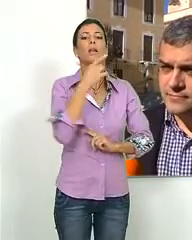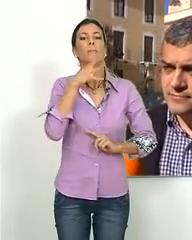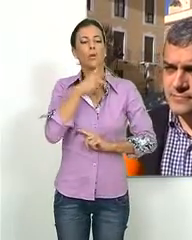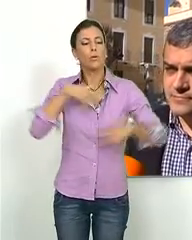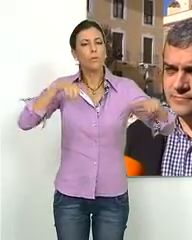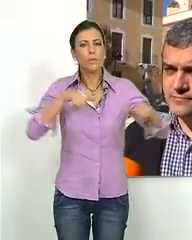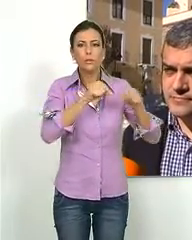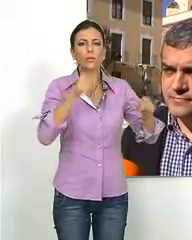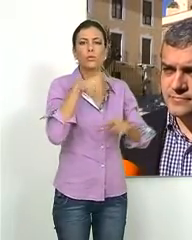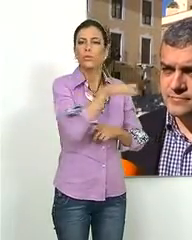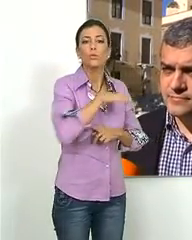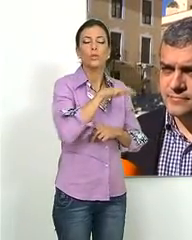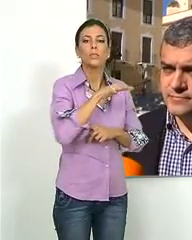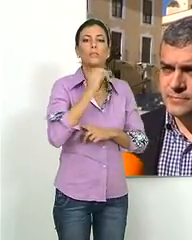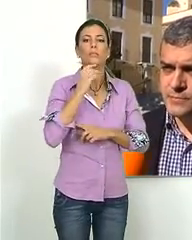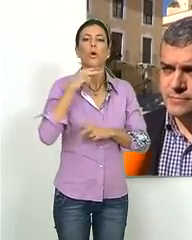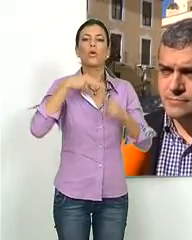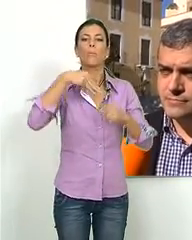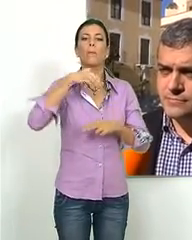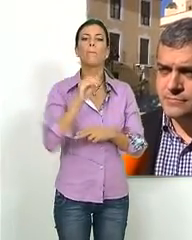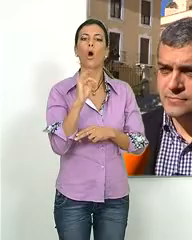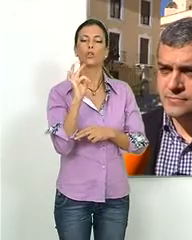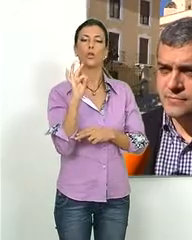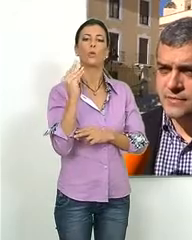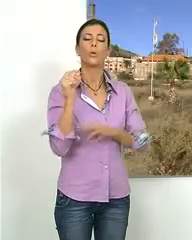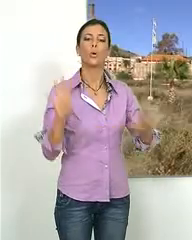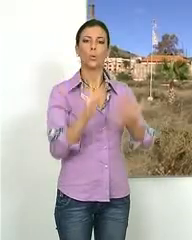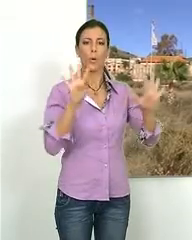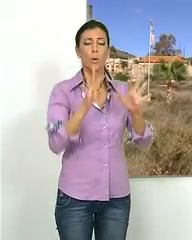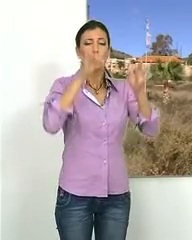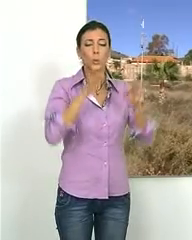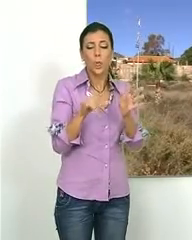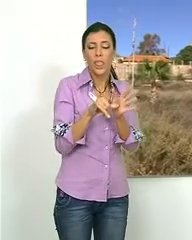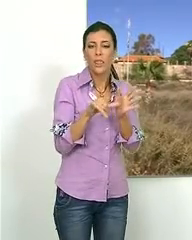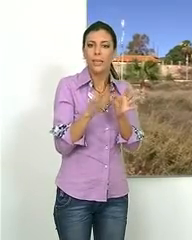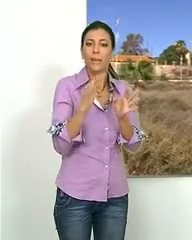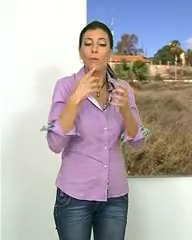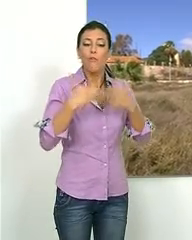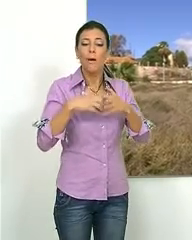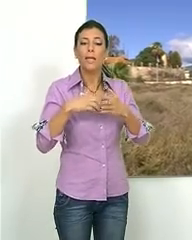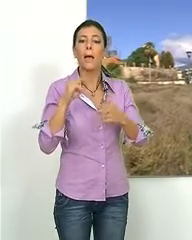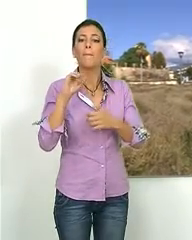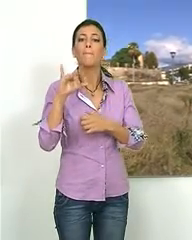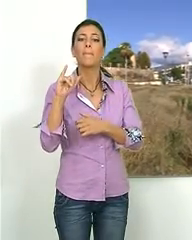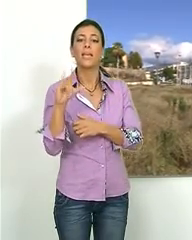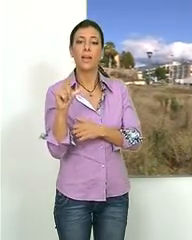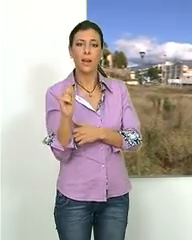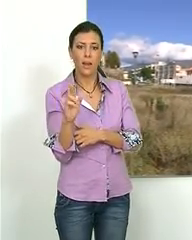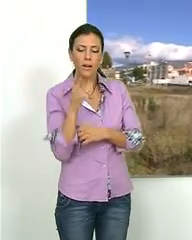se trata de una finca ubicada en el sector denominado Mot 9, justo debajo de la fábrica del Pilar, en la zona